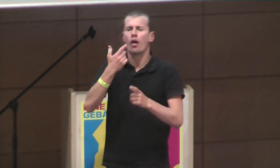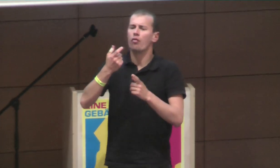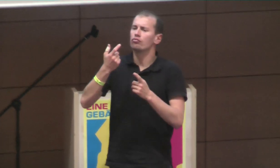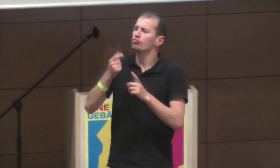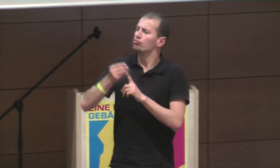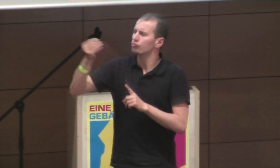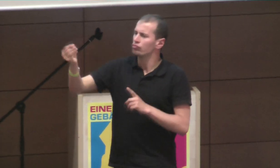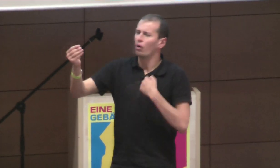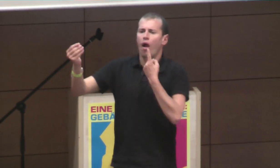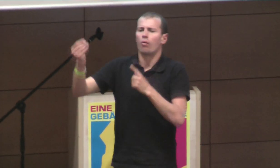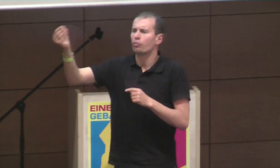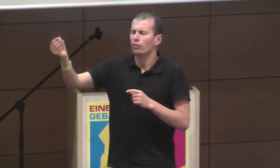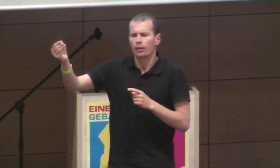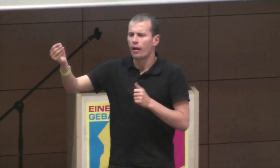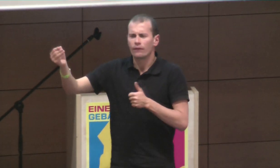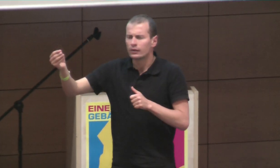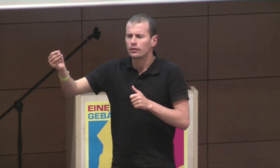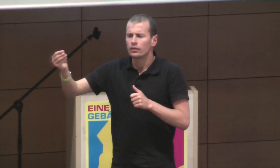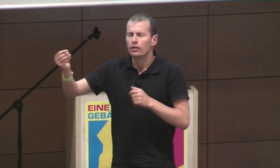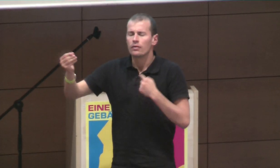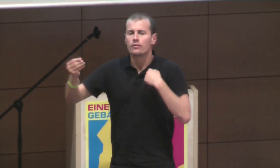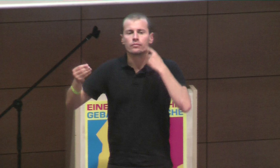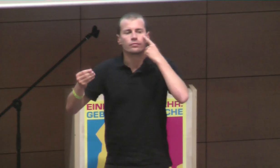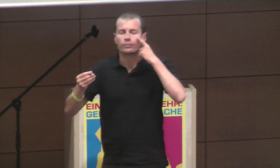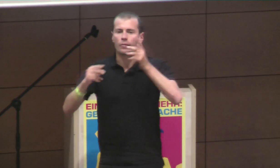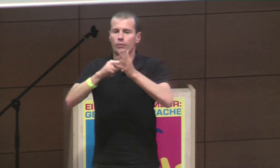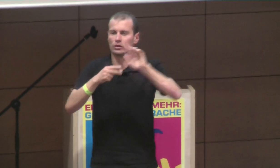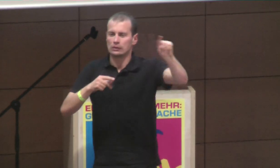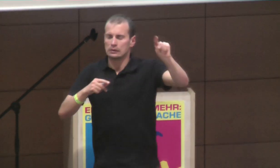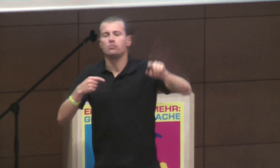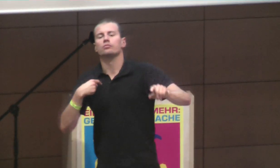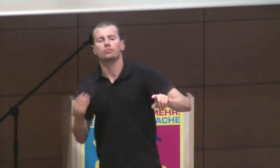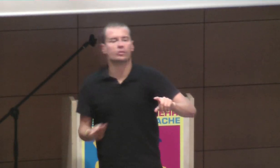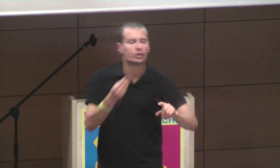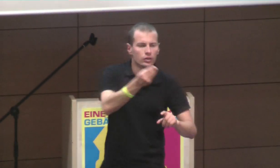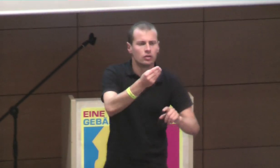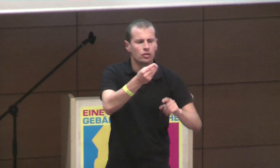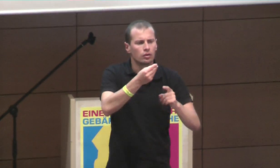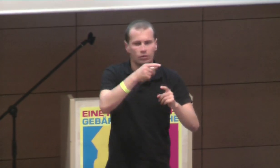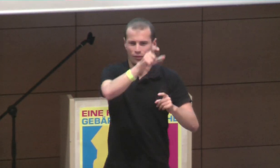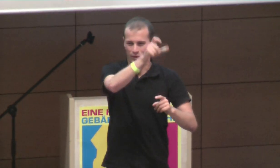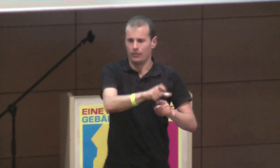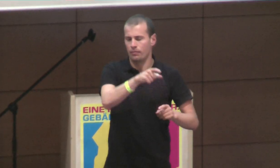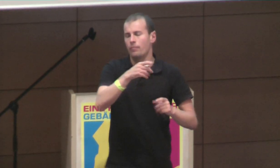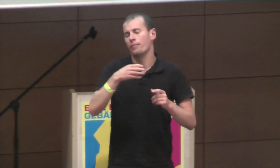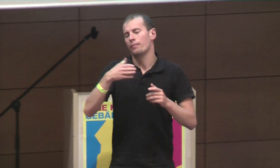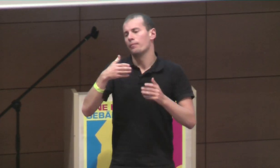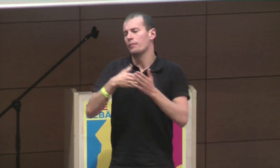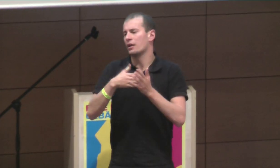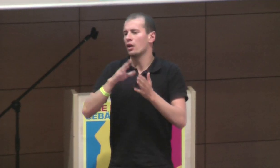werden müssen, und, ähm, wenn man dann natürlich versucht, ähm, Stellungnahmen zu schreiben, und Meinungen abzugeben, und dann nicht weiterkommt, und dann die nächste höhere Instanz